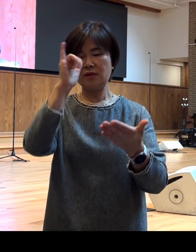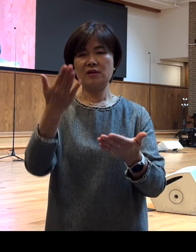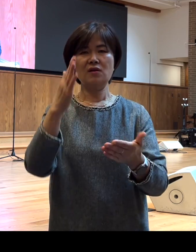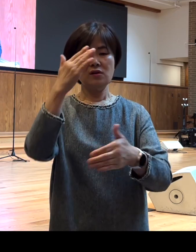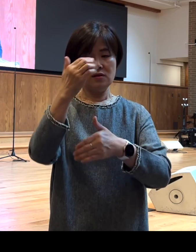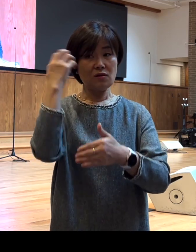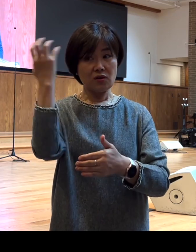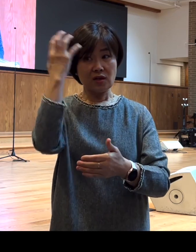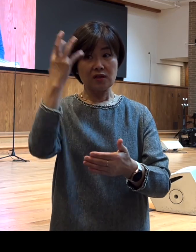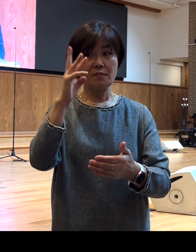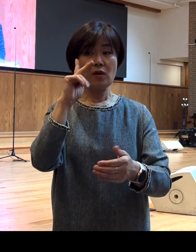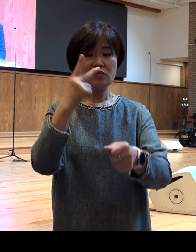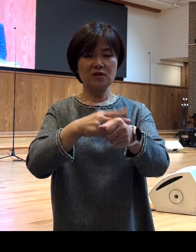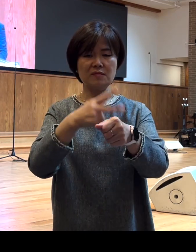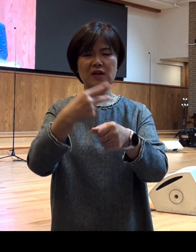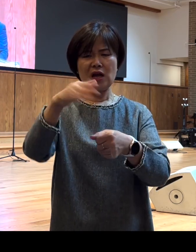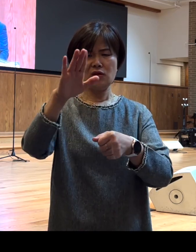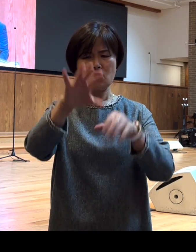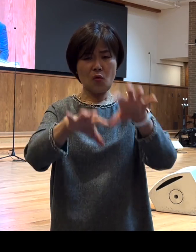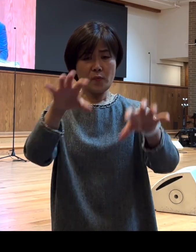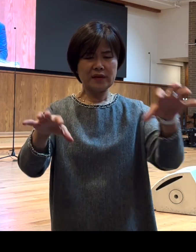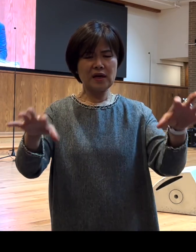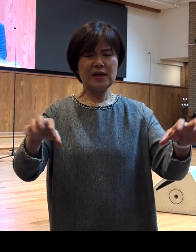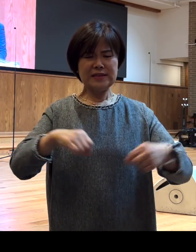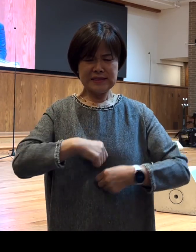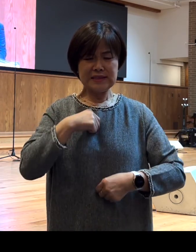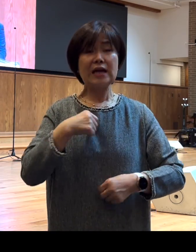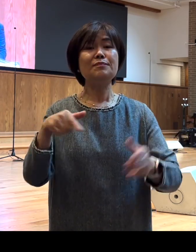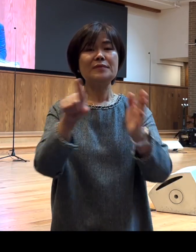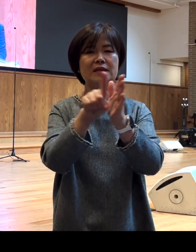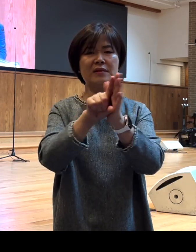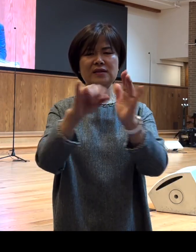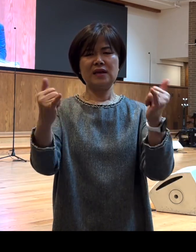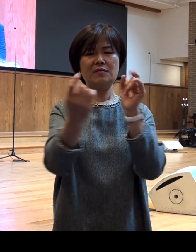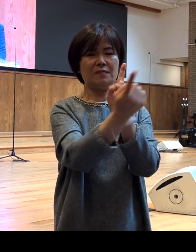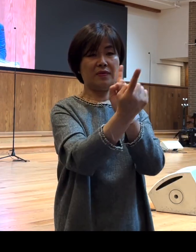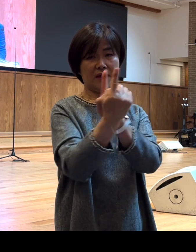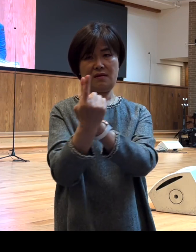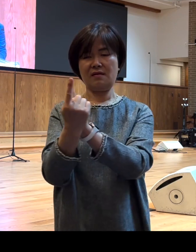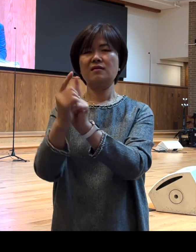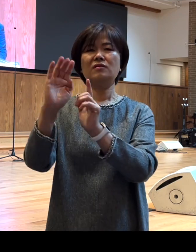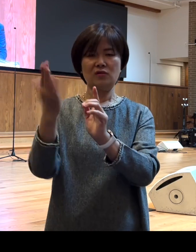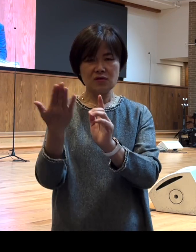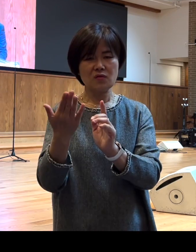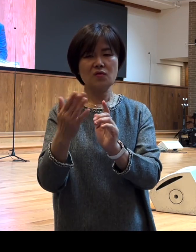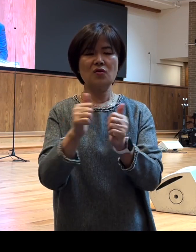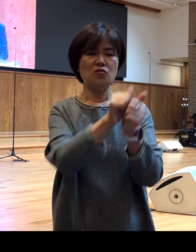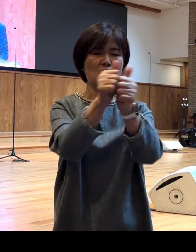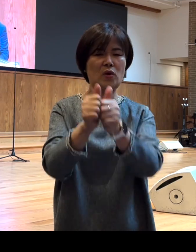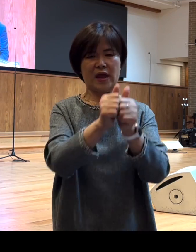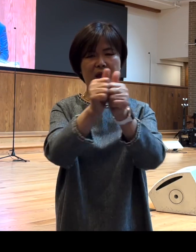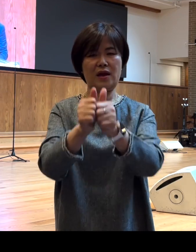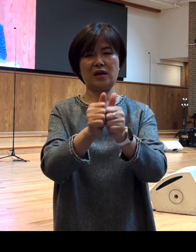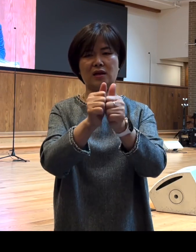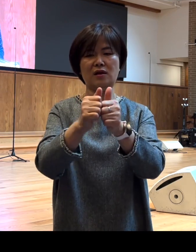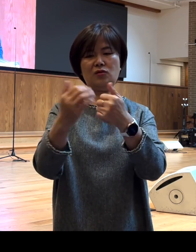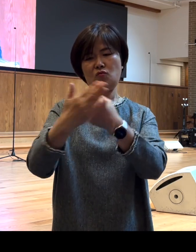바울이 가는 곳마다 신실한 믿음의 사람들 만나게 하시고 그들과 동역하게 하셨다는 사실을